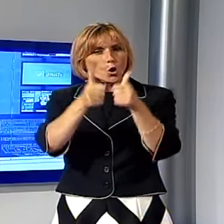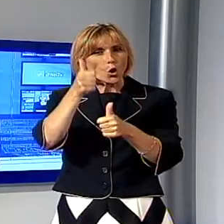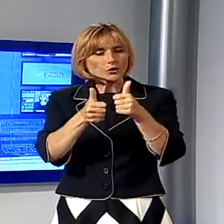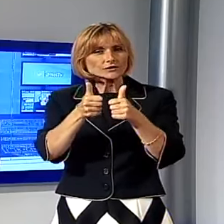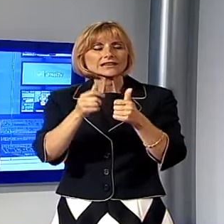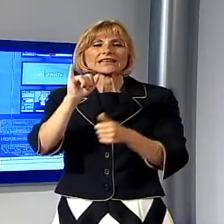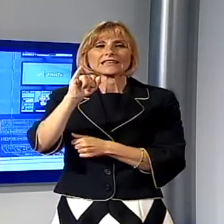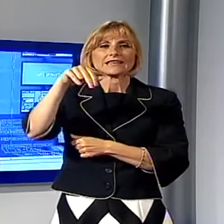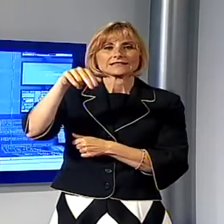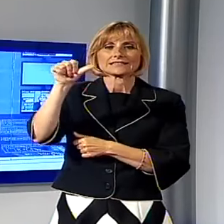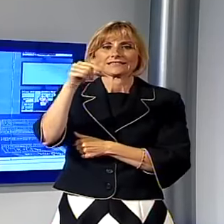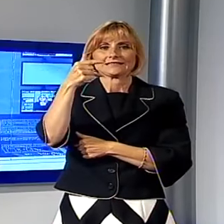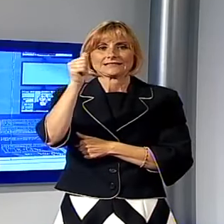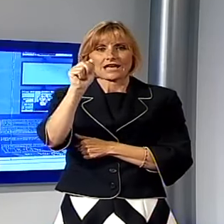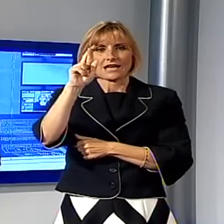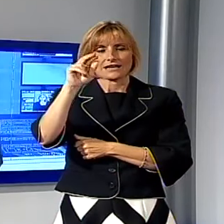Instagram e gusto